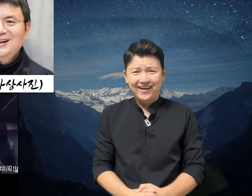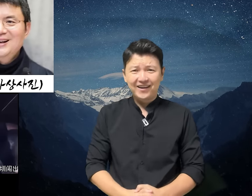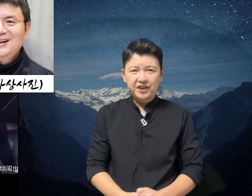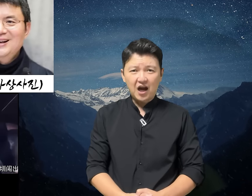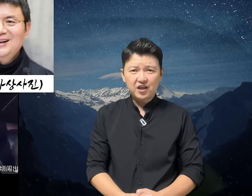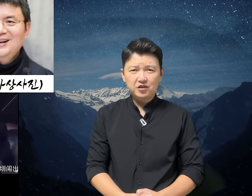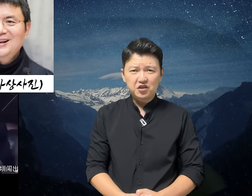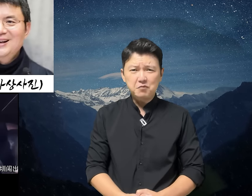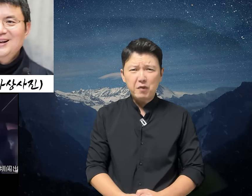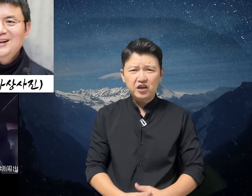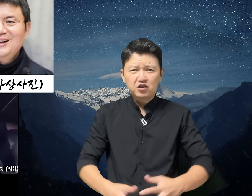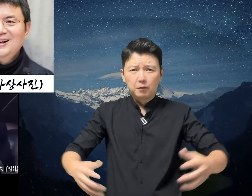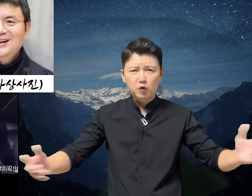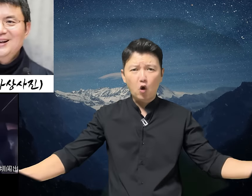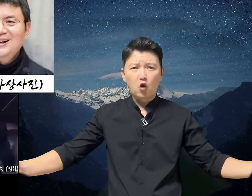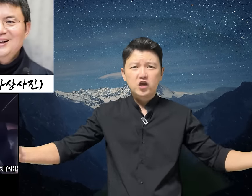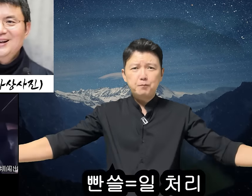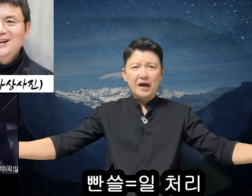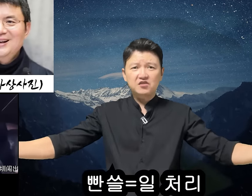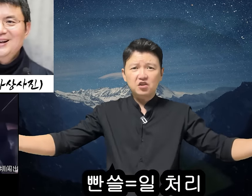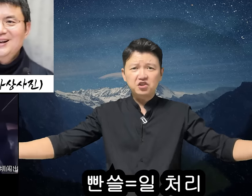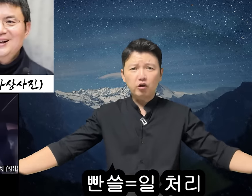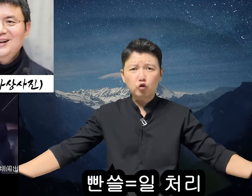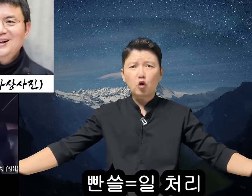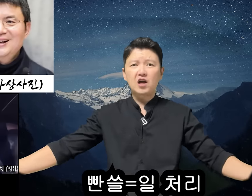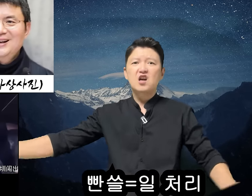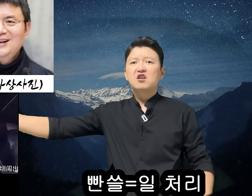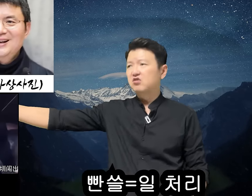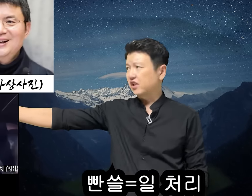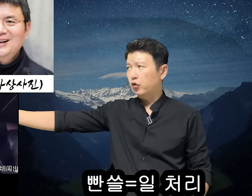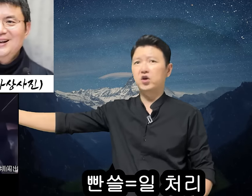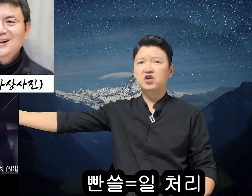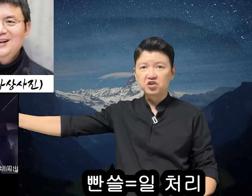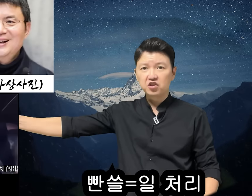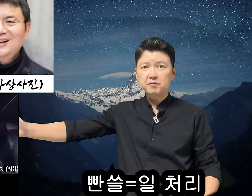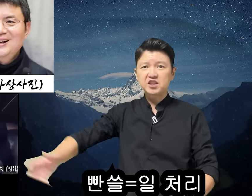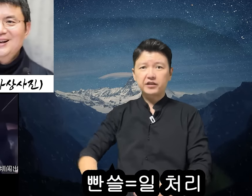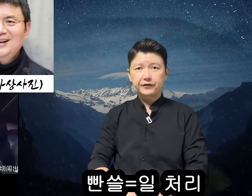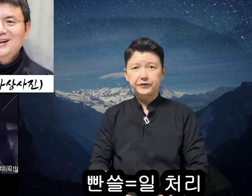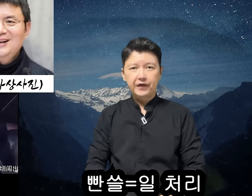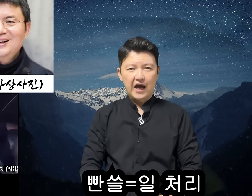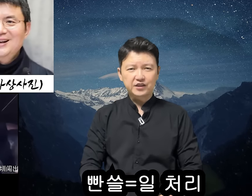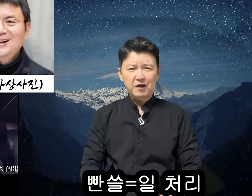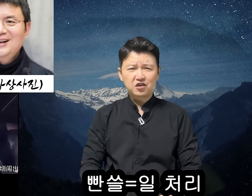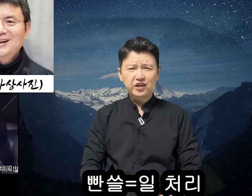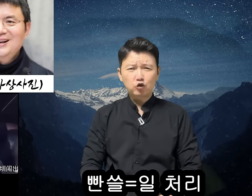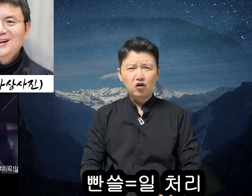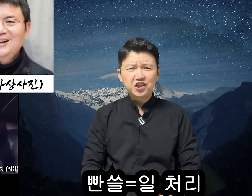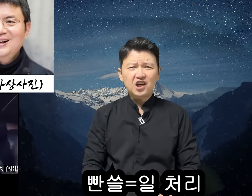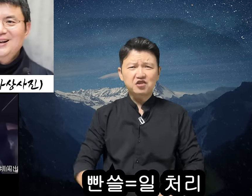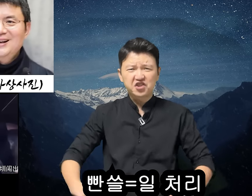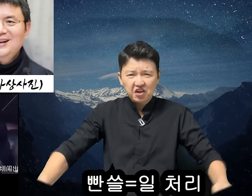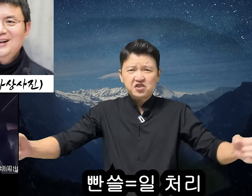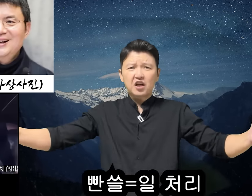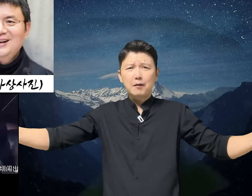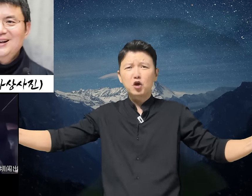자다이는 인맥이 높고 이 반설이 쎄고 또한 흑사회 큰 형님이잖아요. 하지만 그래도 어디 가서 센 척하며